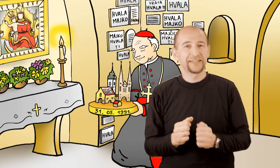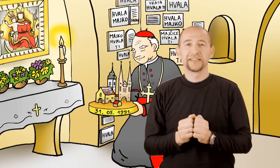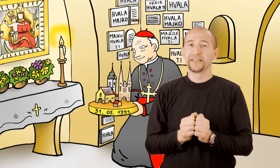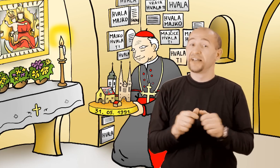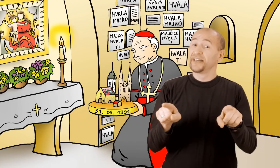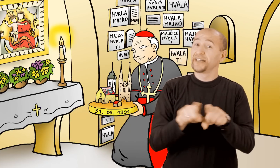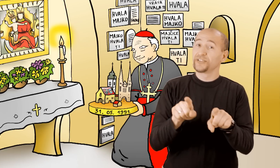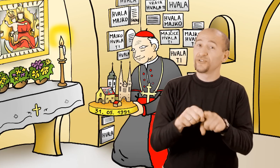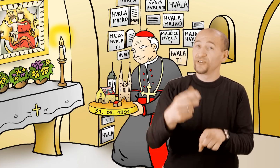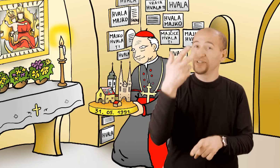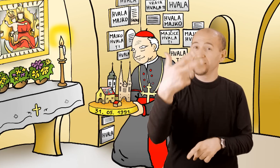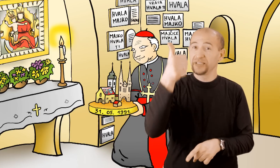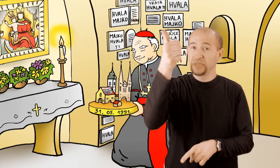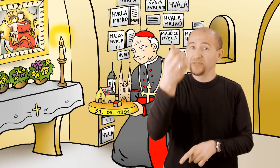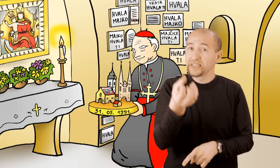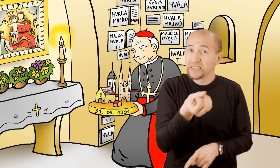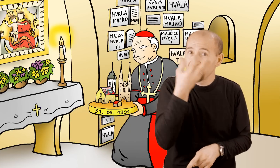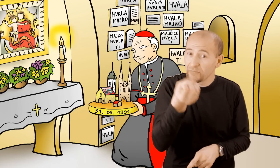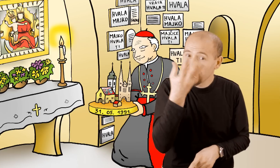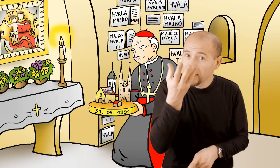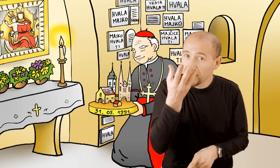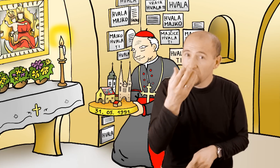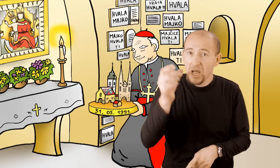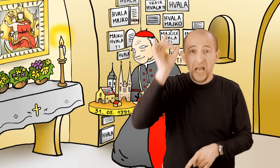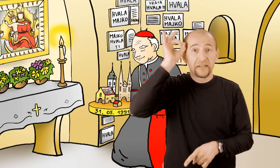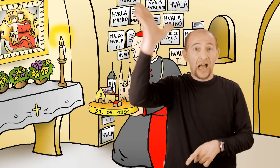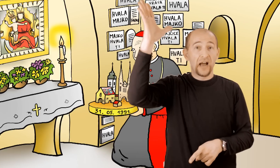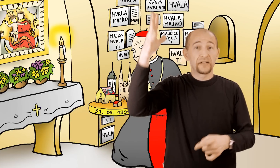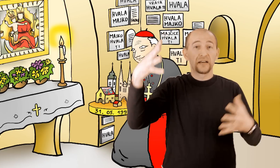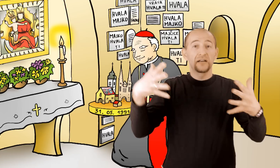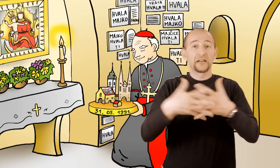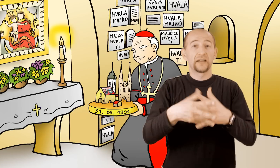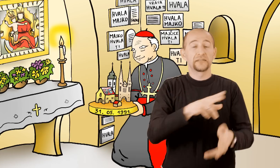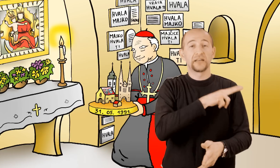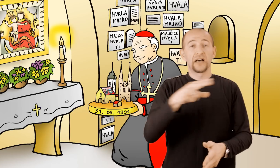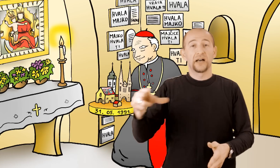31. svibnja ujedno je i dan grada Zagreba.